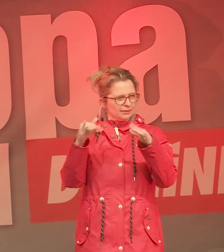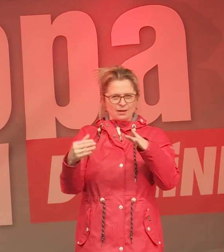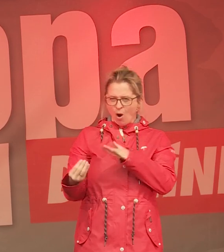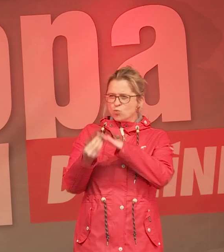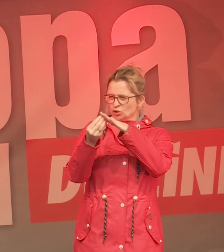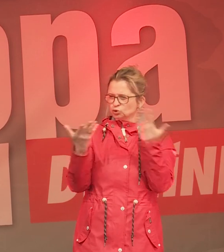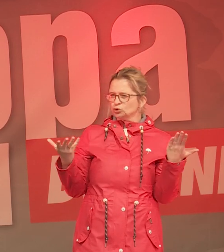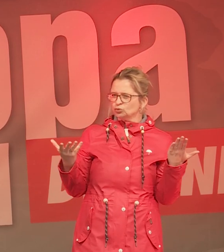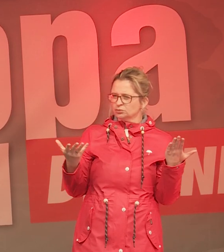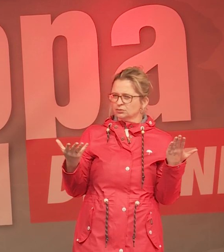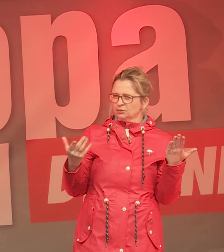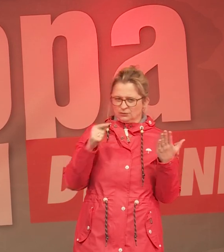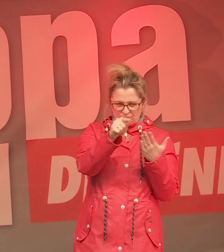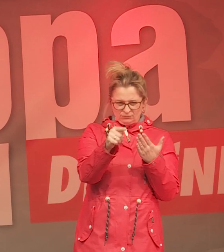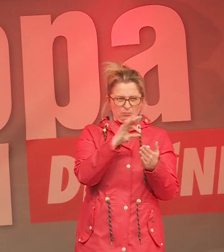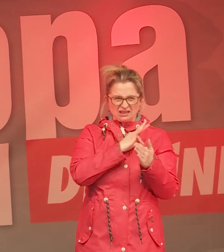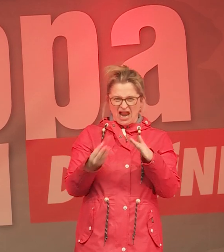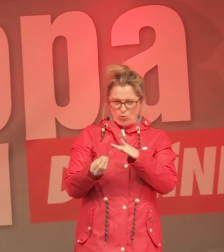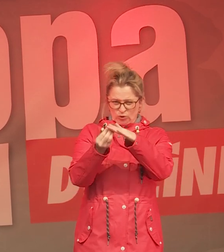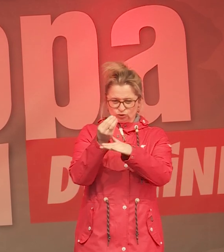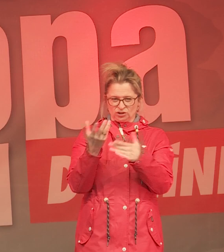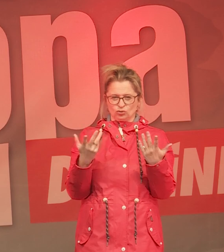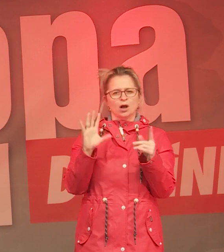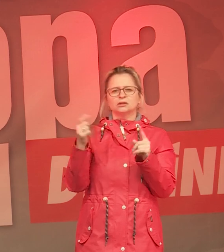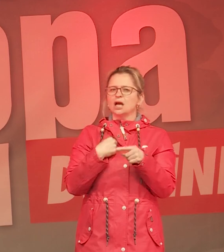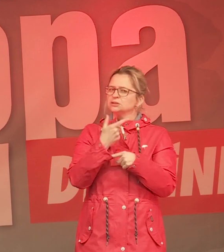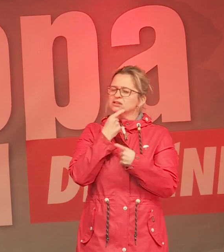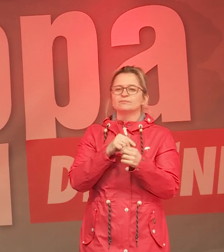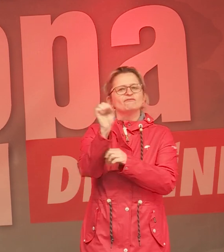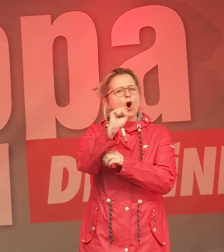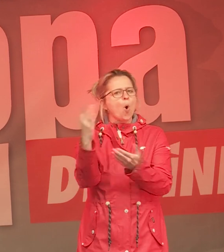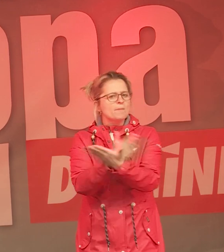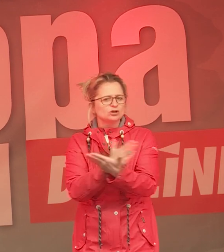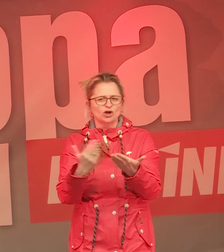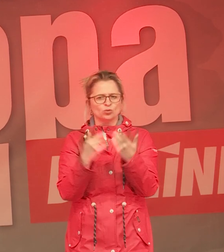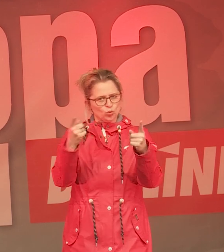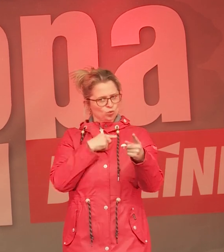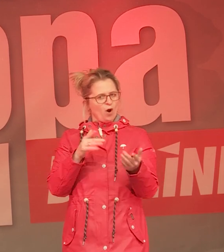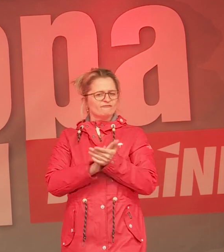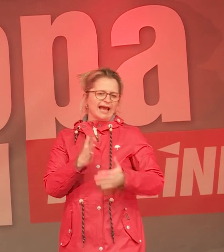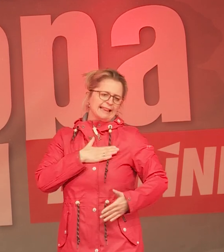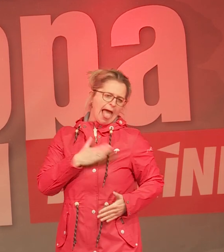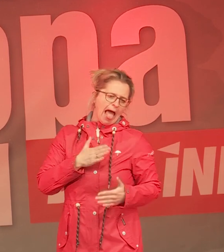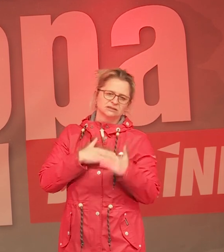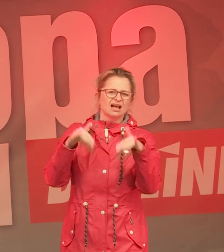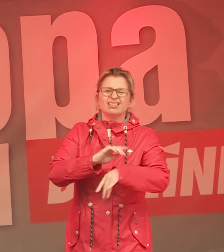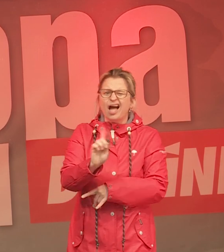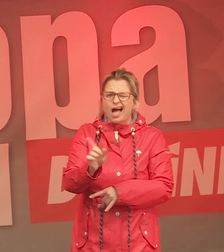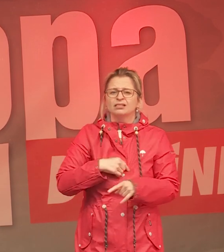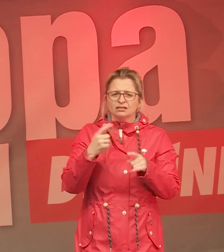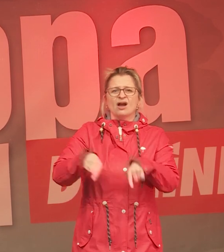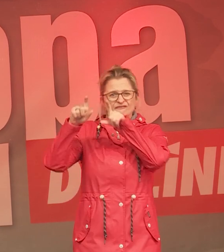völlig klar ist, dass das nicht aus altruistischen Motiven geschieht. Ich meine, das sind Unternehmen, da wird alles